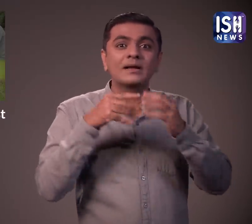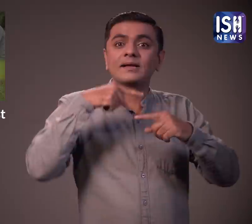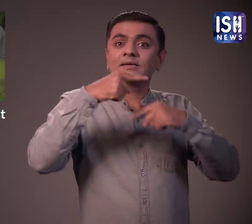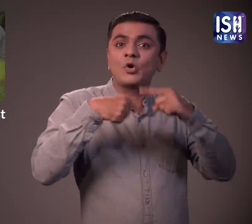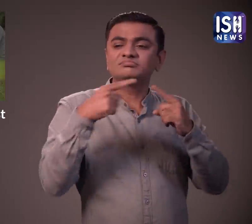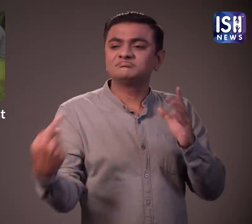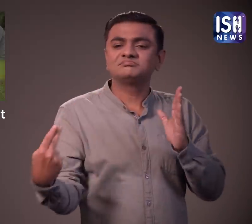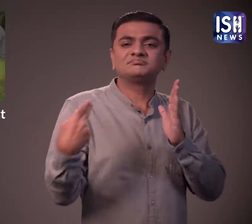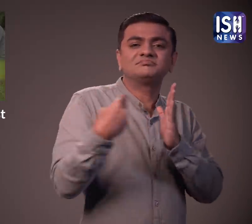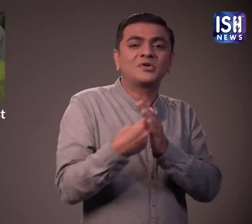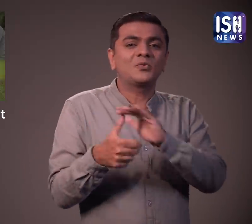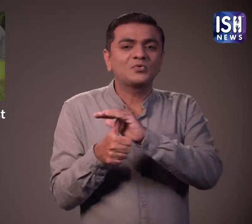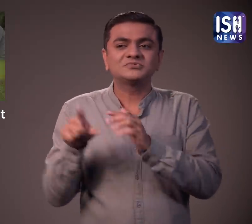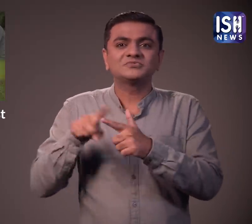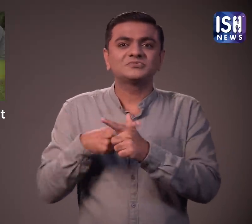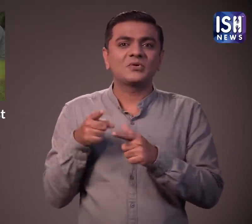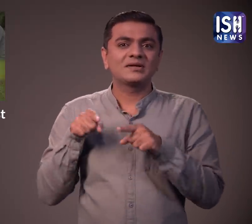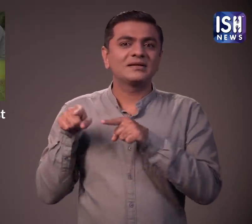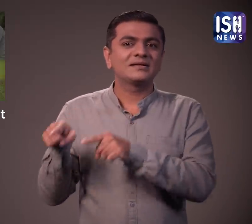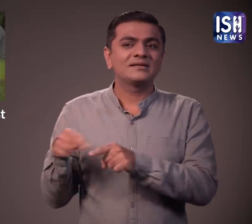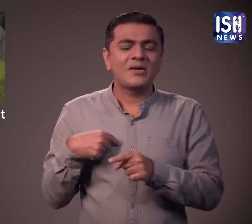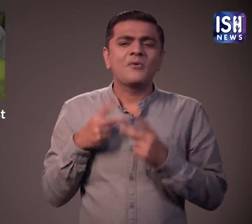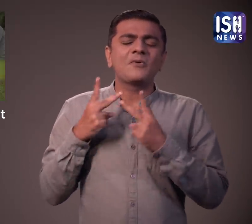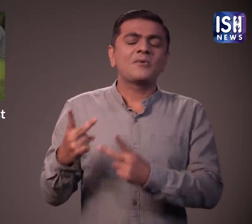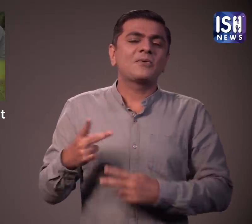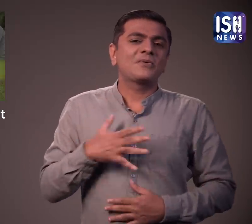पशुक का विश्व रेकॉर्ड अपने नाम कर लिया है अद्भुद